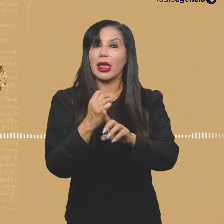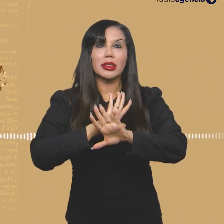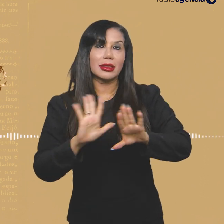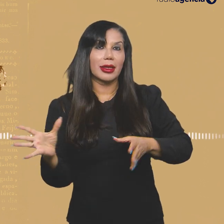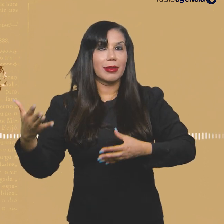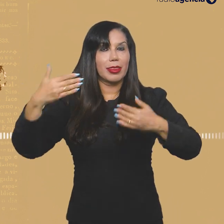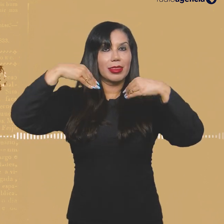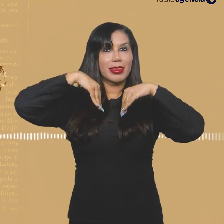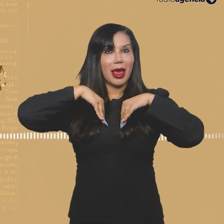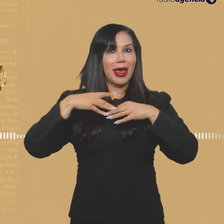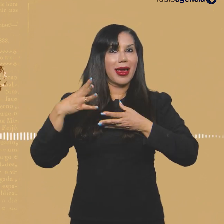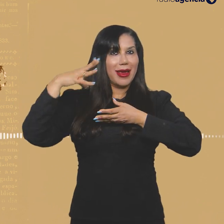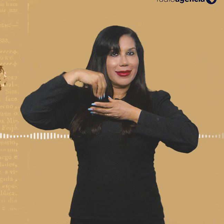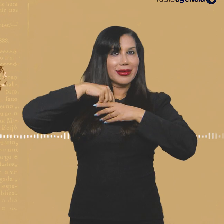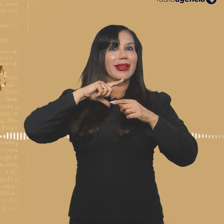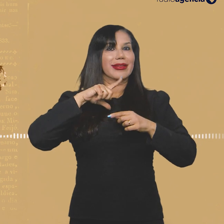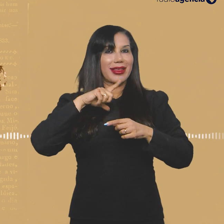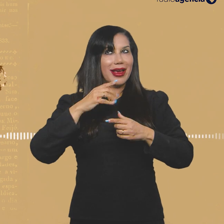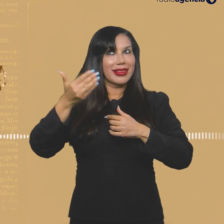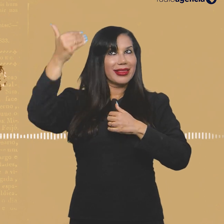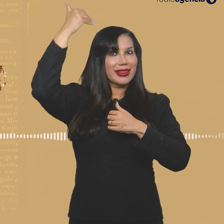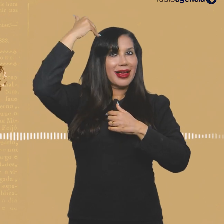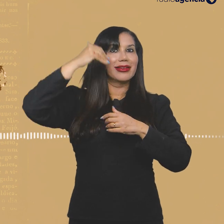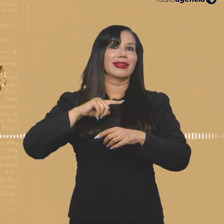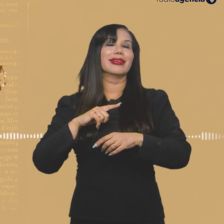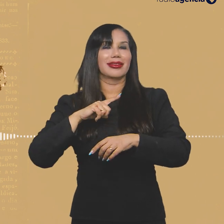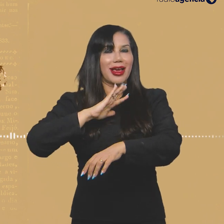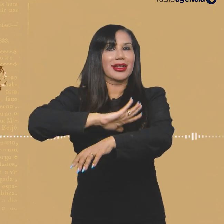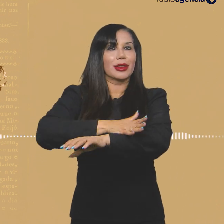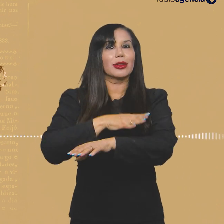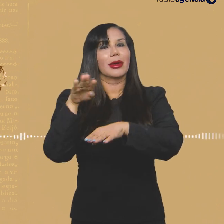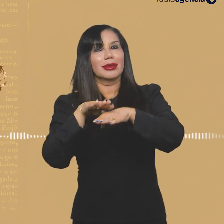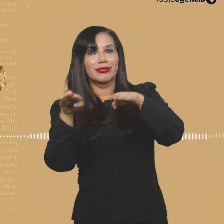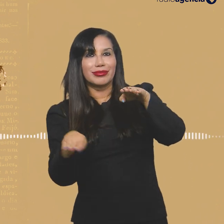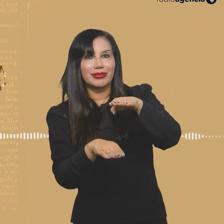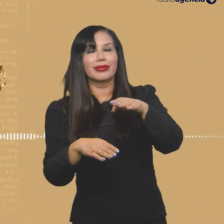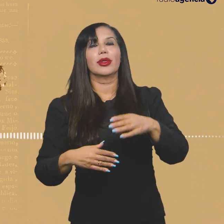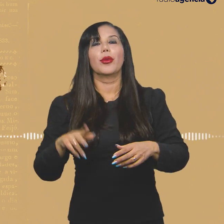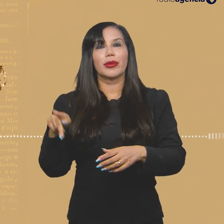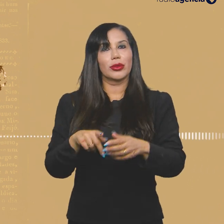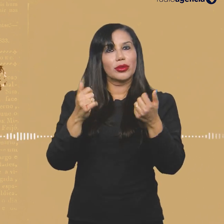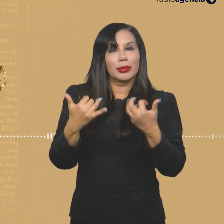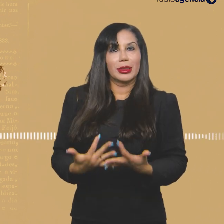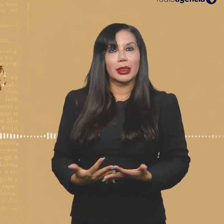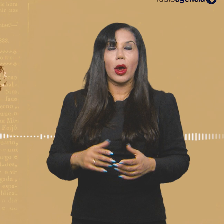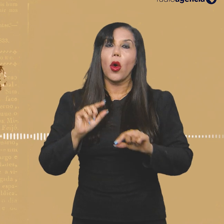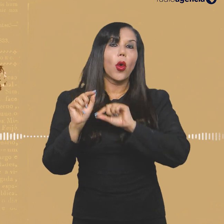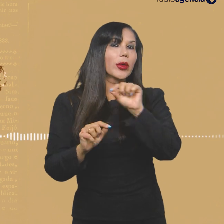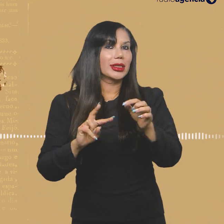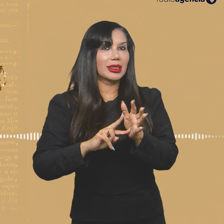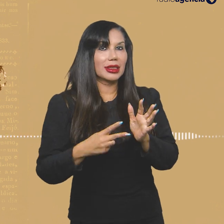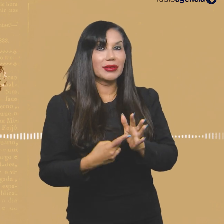habitual da sociedade, que é uma máquina produtora de desigualdade racial, nas palavras do professor.